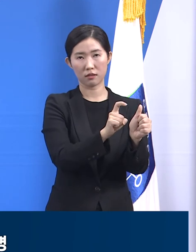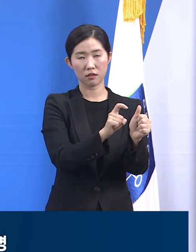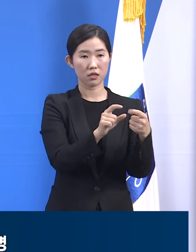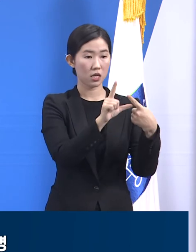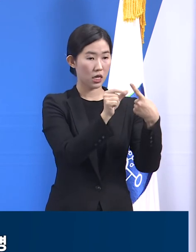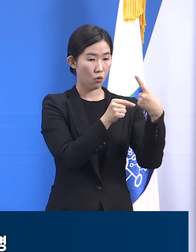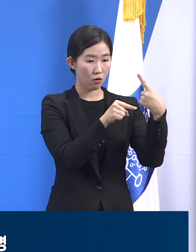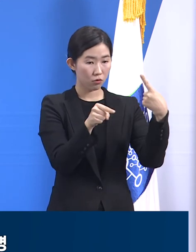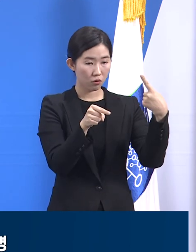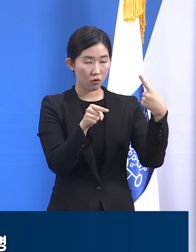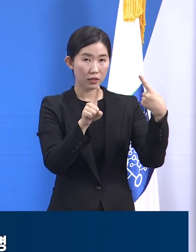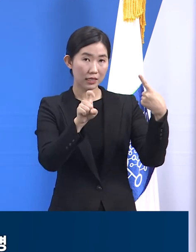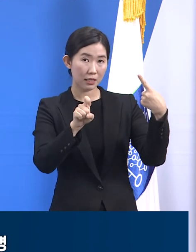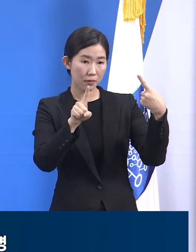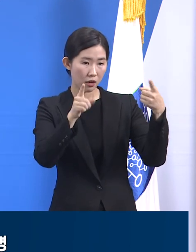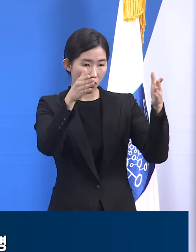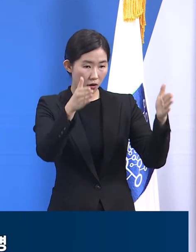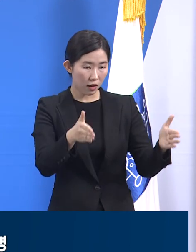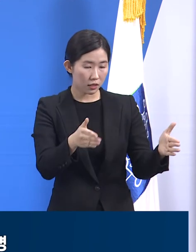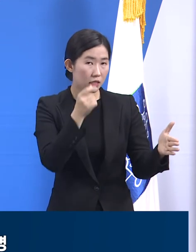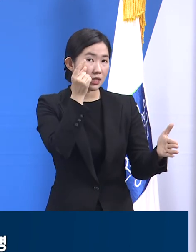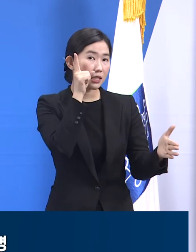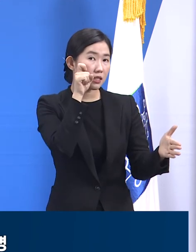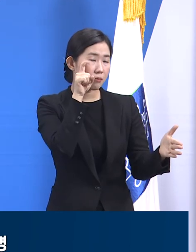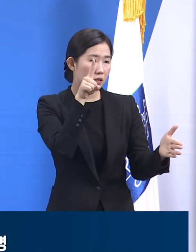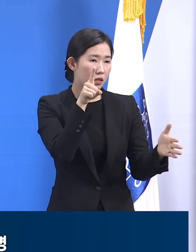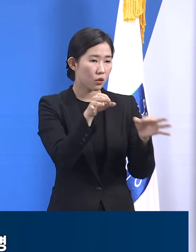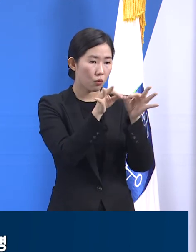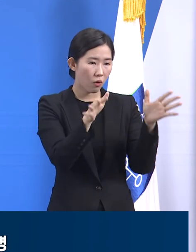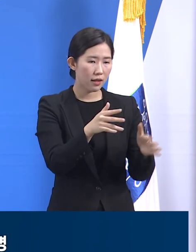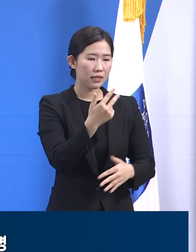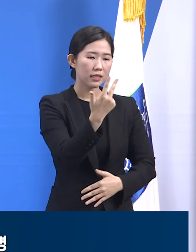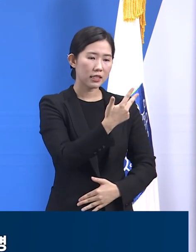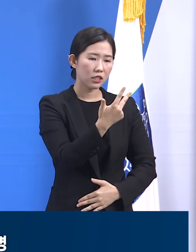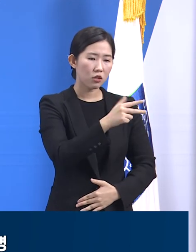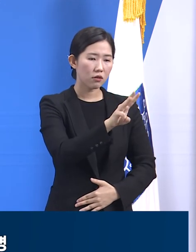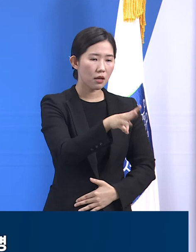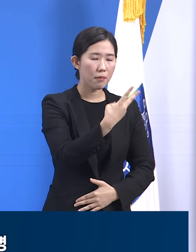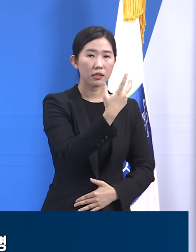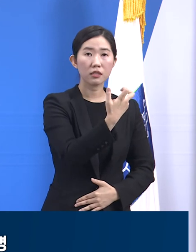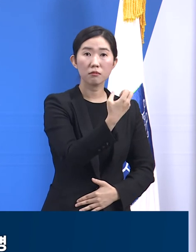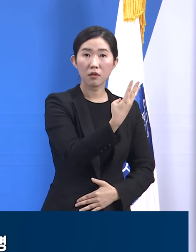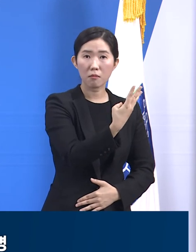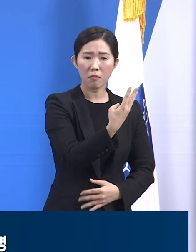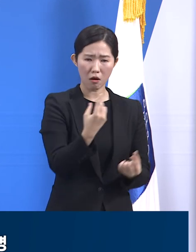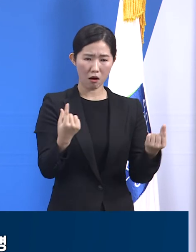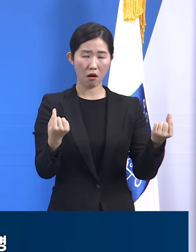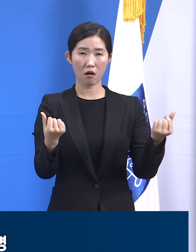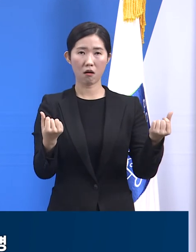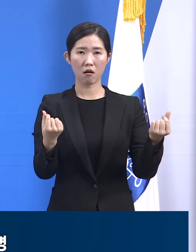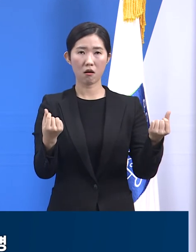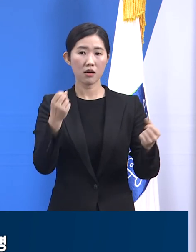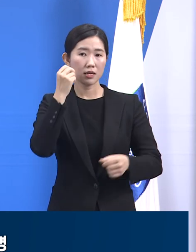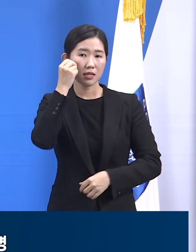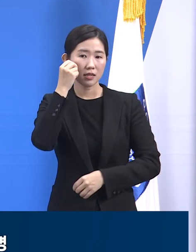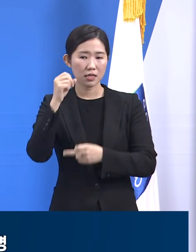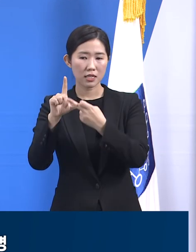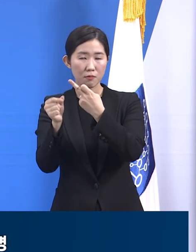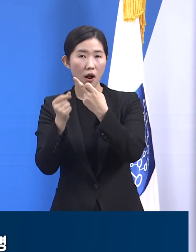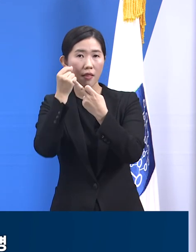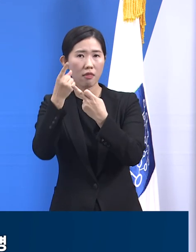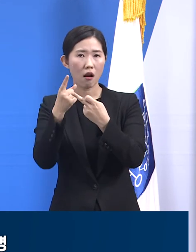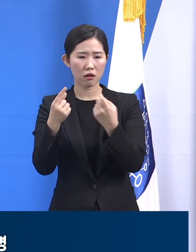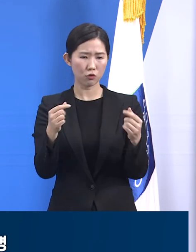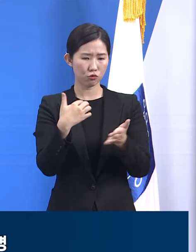11월까지 11달 동안 확진된 7,373명과 거의 유사합니다. 12월 한 달